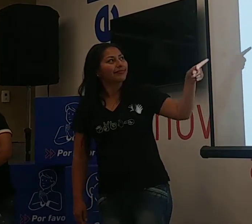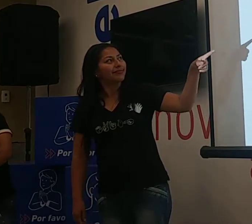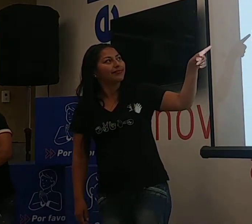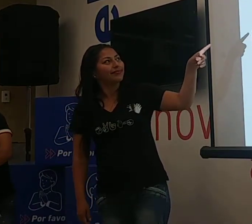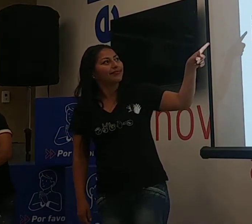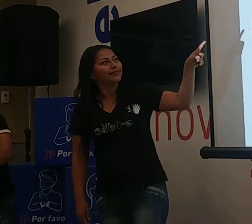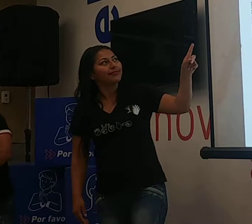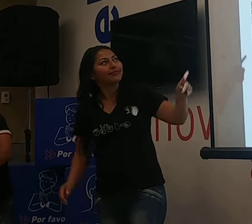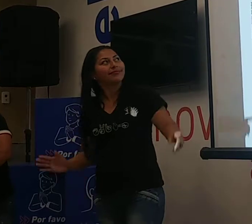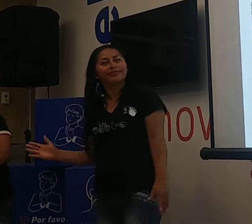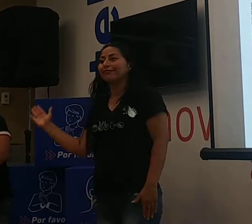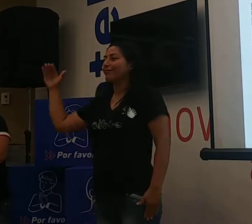Camello